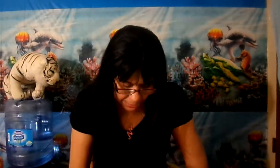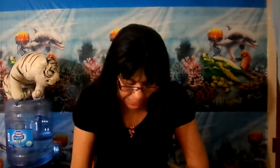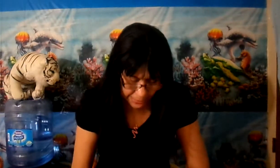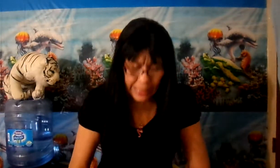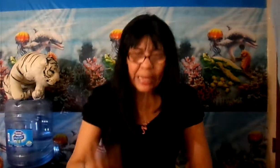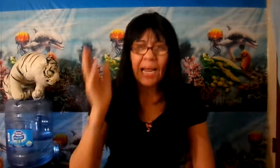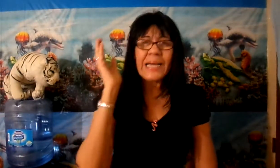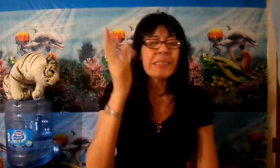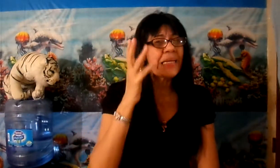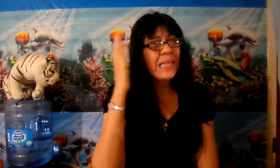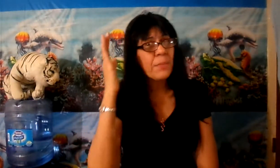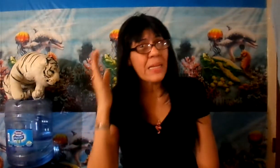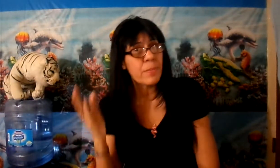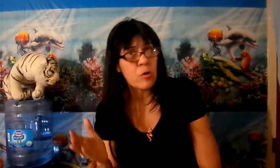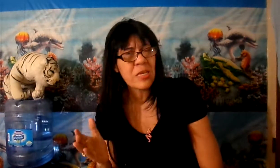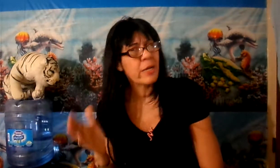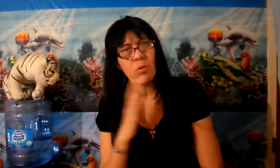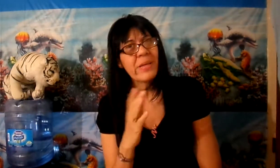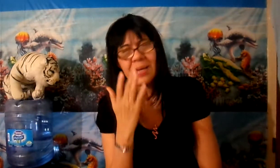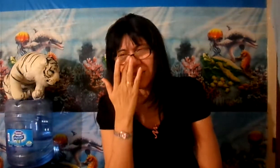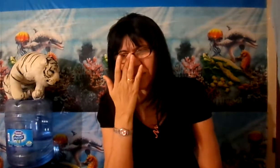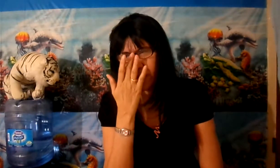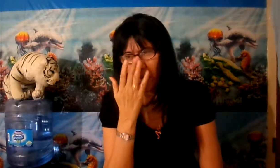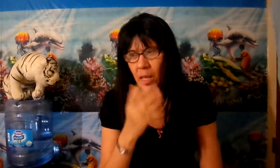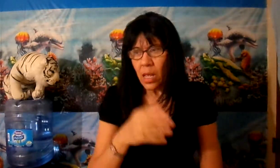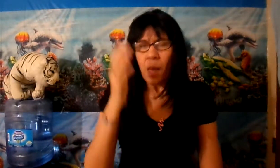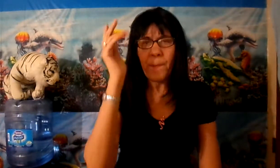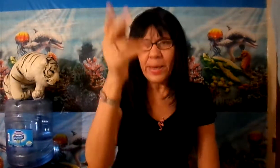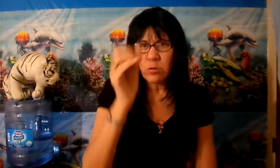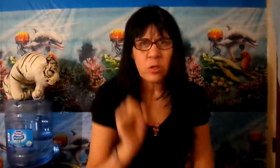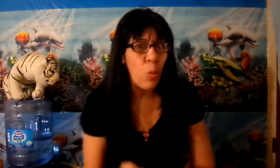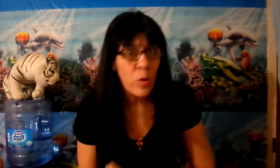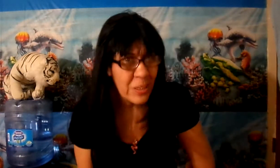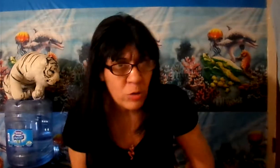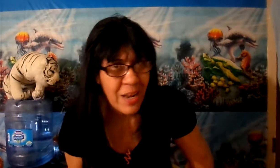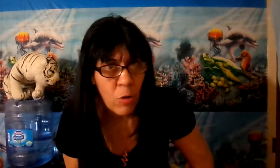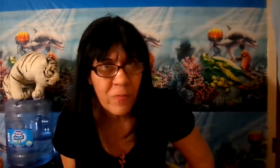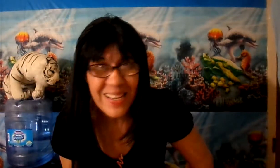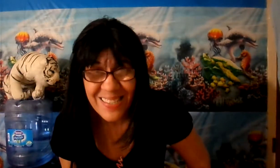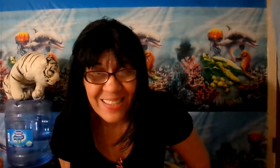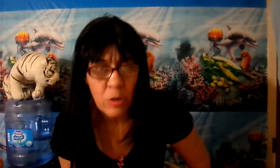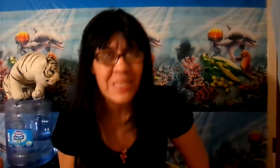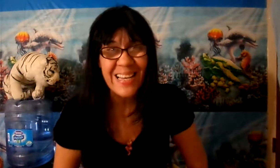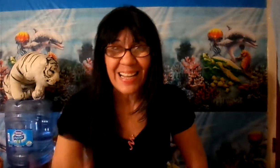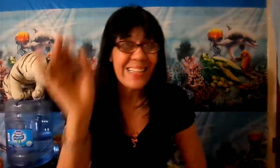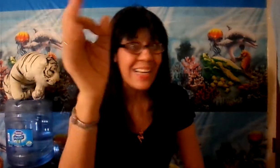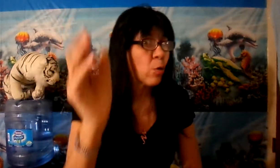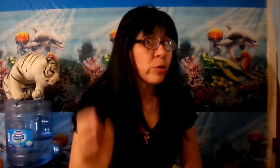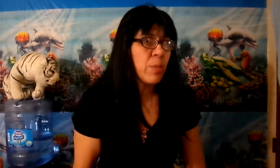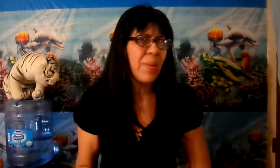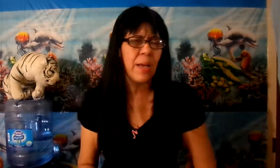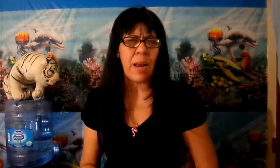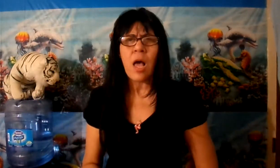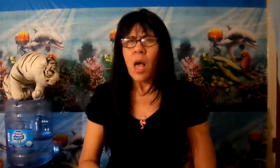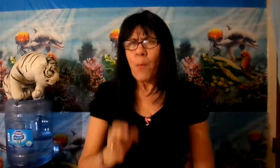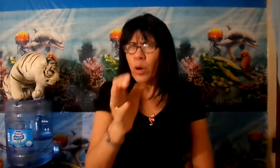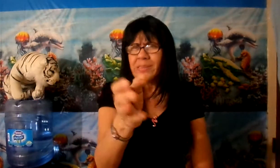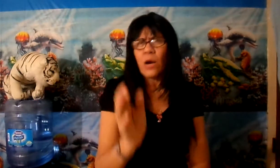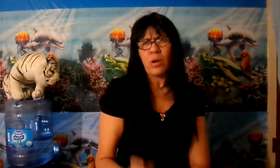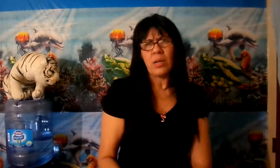Y que la gente está nerviosa que no hayan que hacerse. Pero si tú pones toda la confianza en Dios, dice que Él da la última palabra. Ahora, ponte a orar,